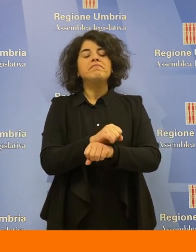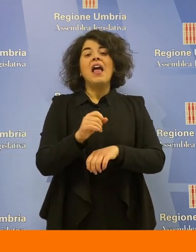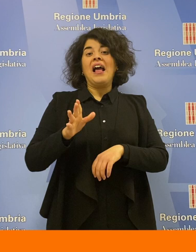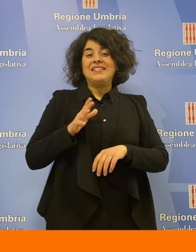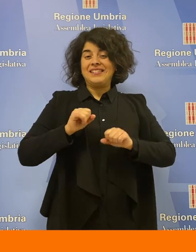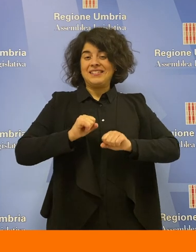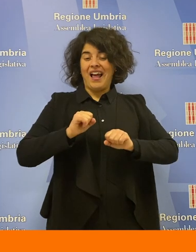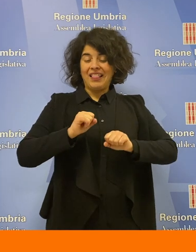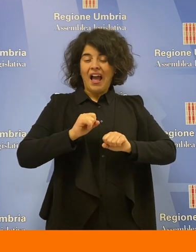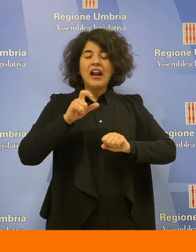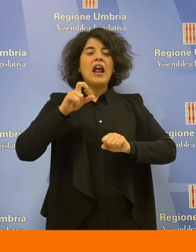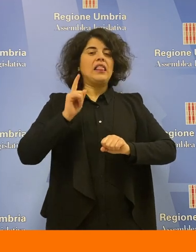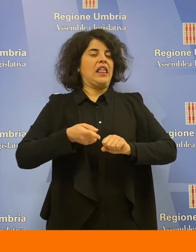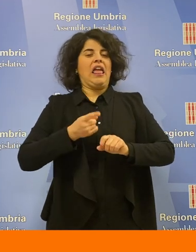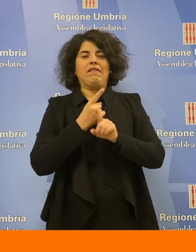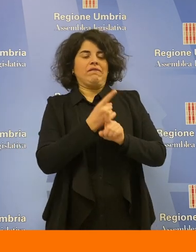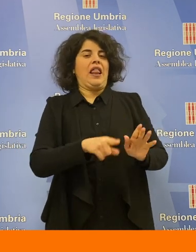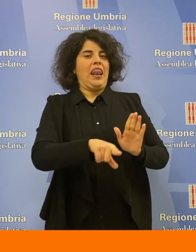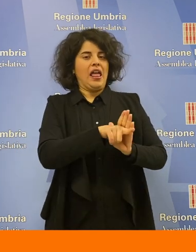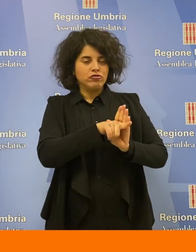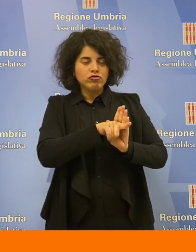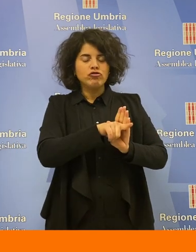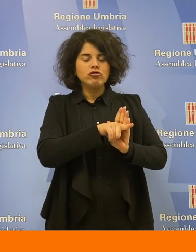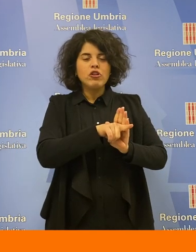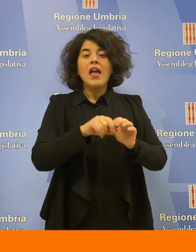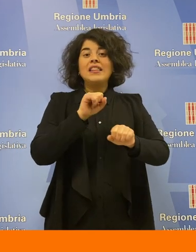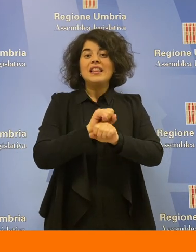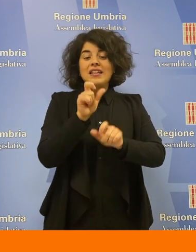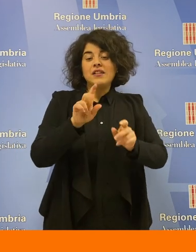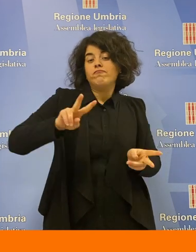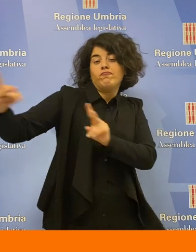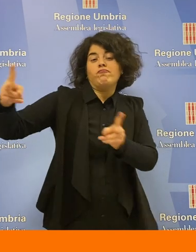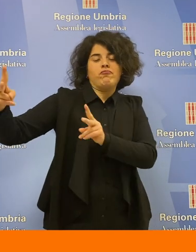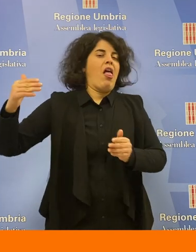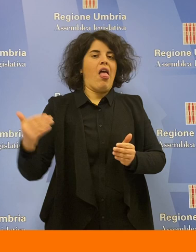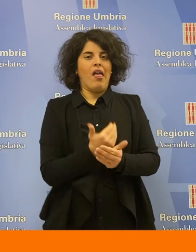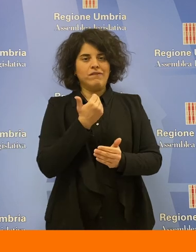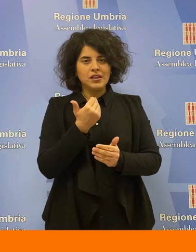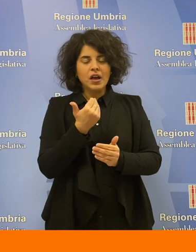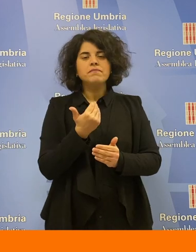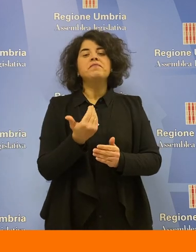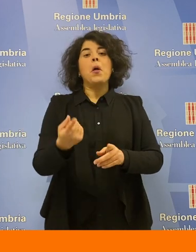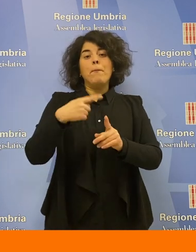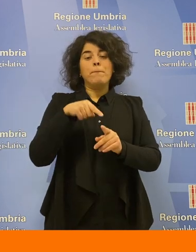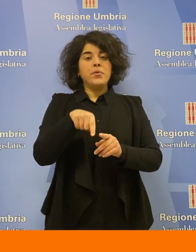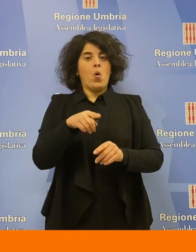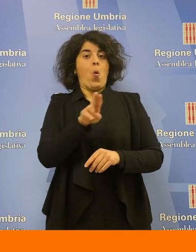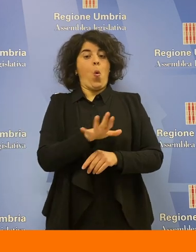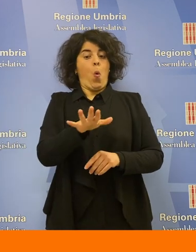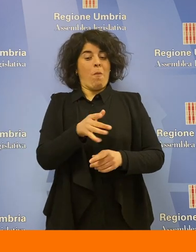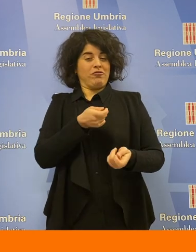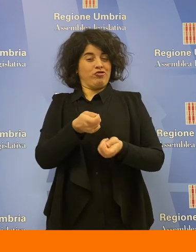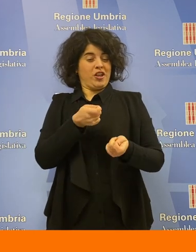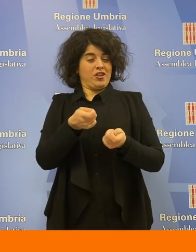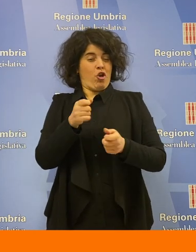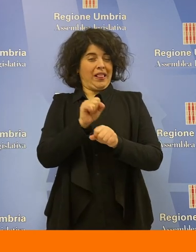calcere, evitando quando possibile trasferimenti di detenuti all'esterno. Andrebbe infine ristabilita una certa autonomia dell'Umbria nella gestione dei